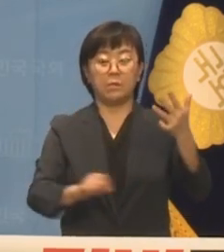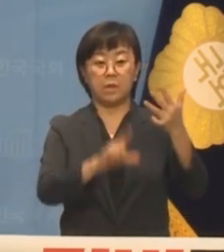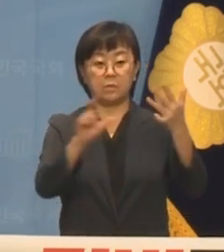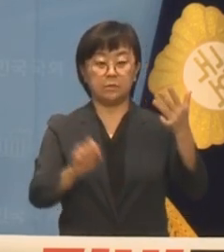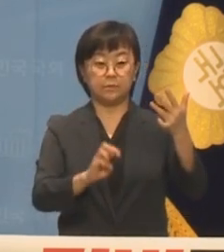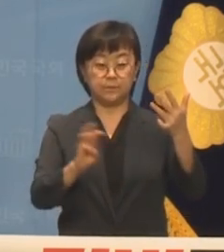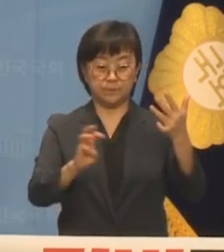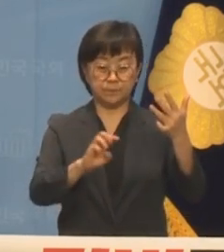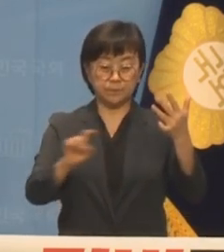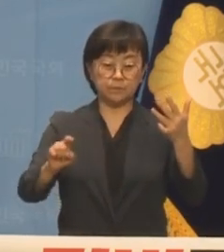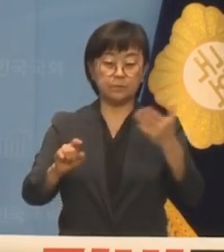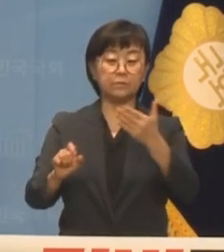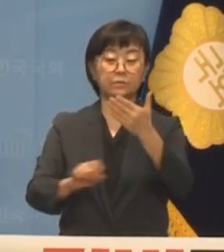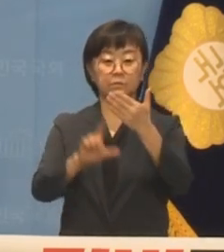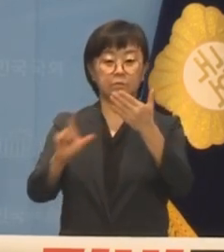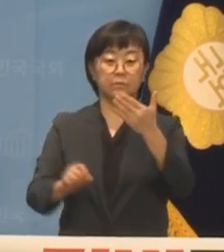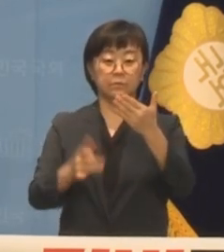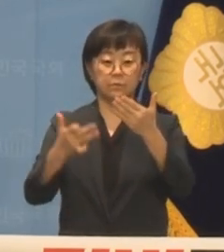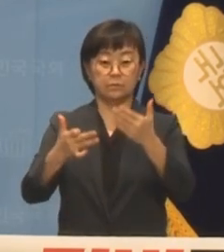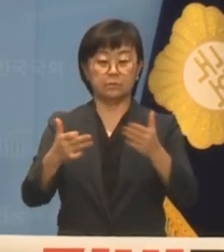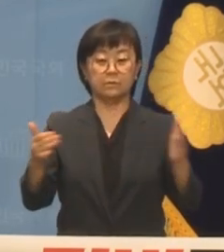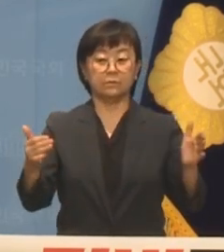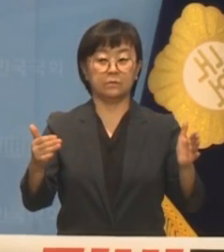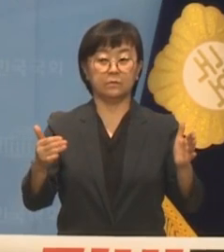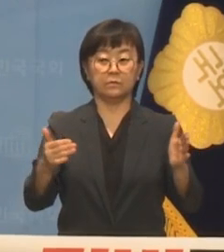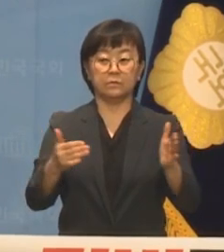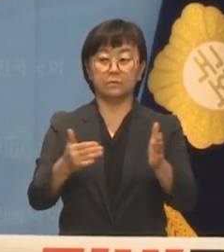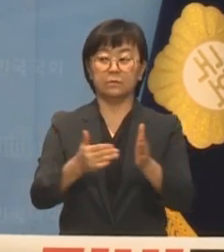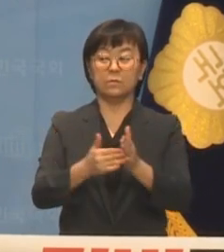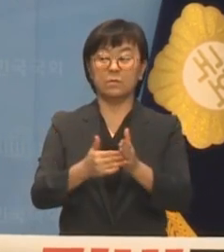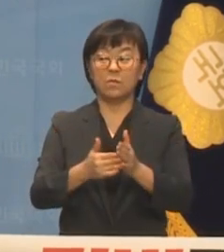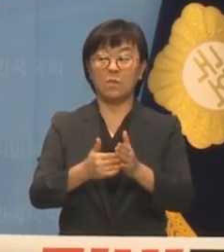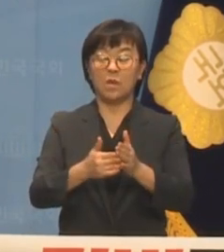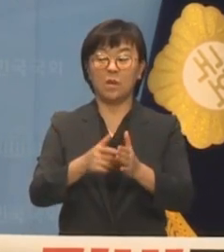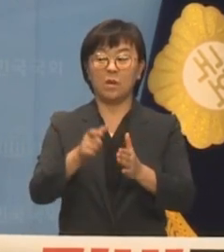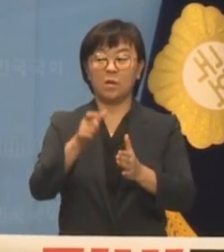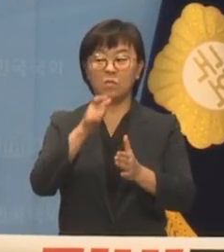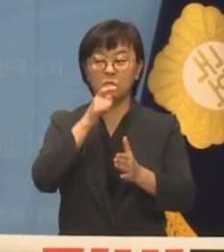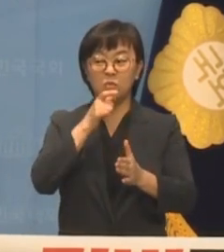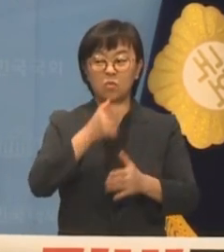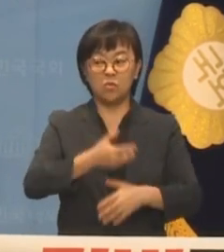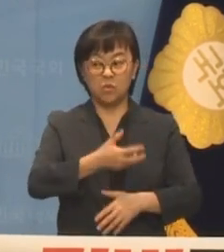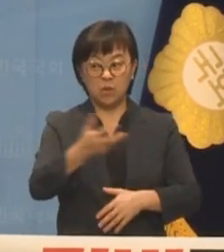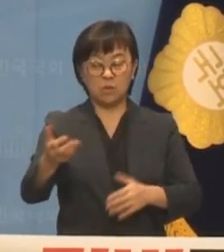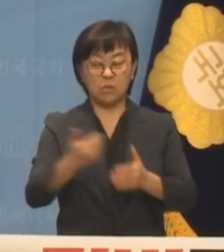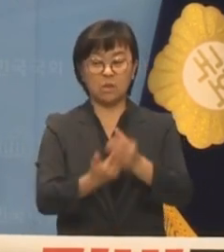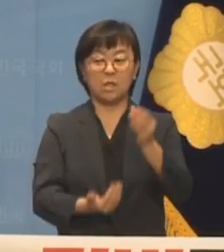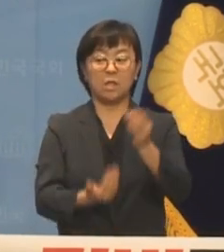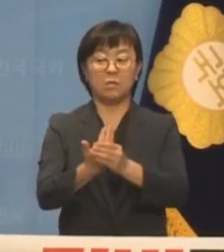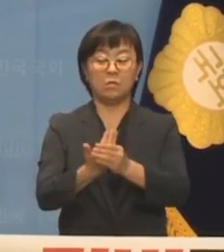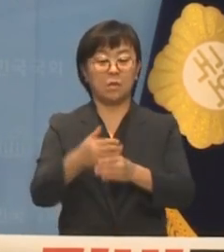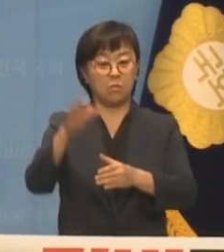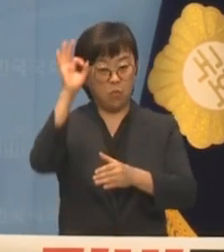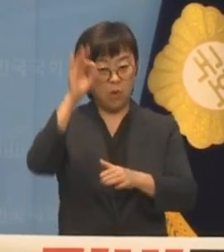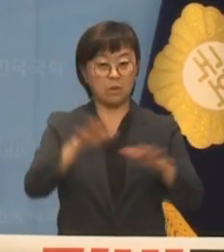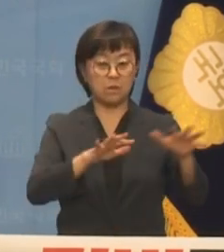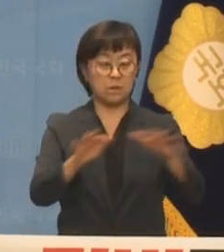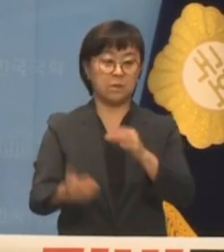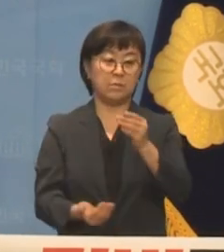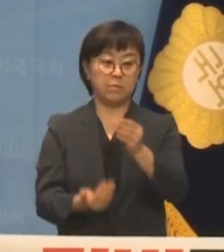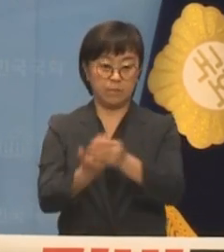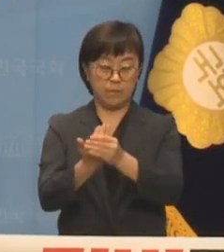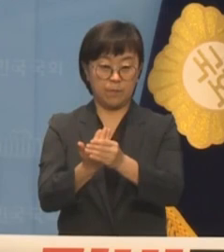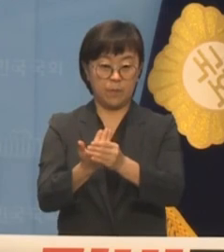30일부터 9월 18일까지이기 때문에 물주입으로 발생한 포항 지진의 책임을